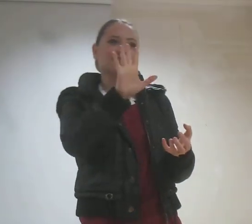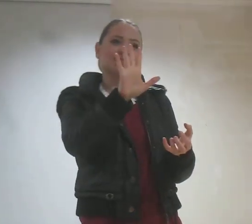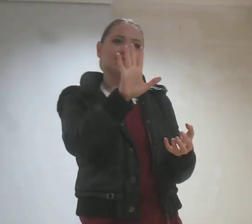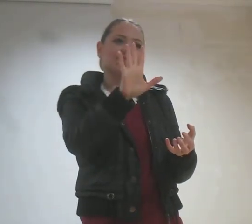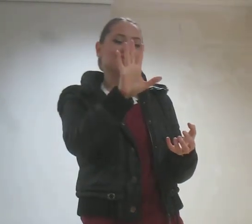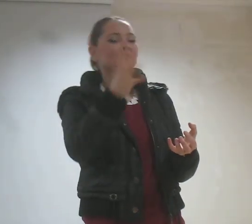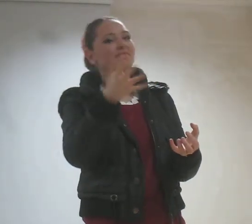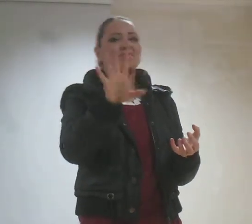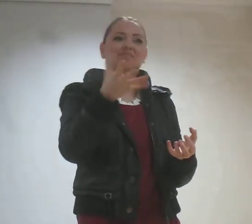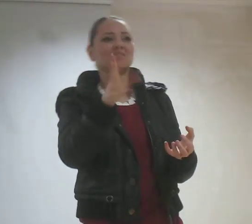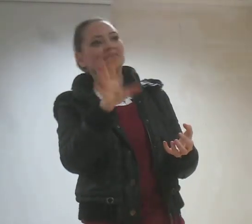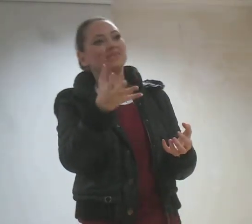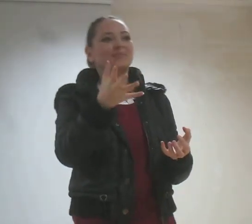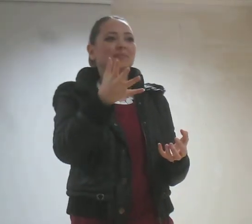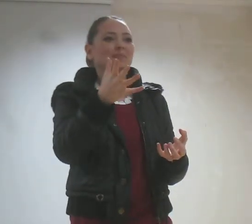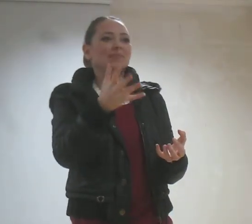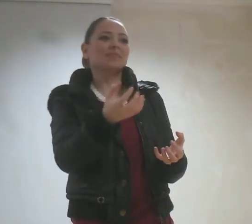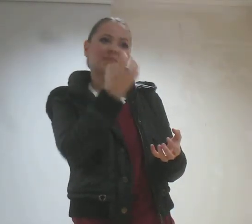Bekleyin. Bekleyin.